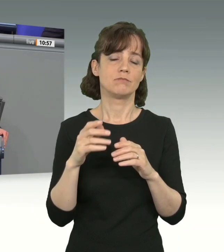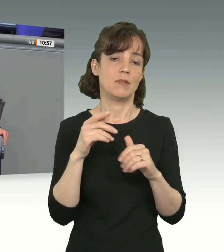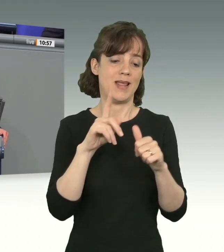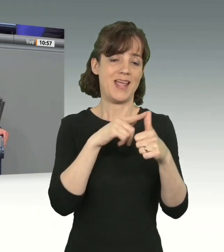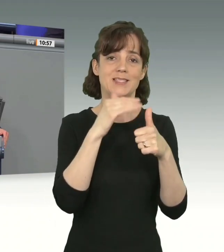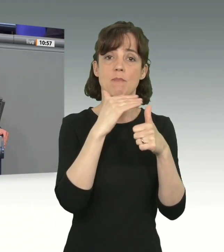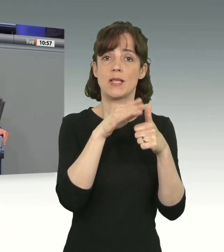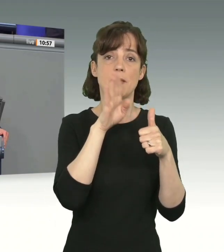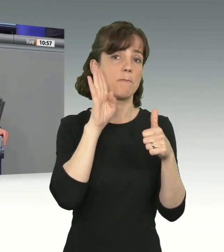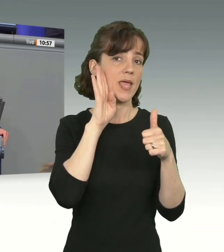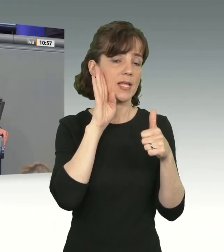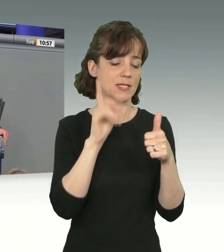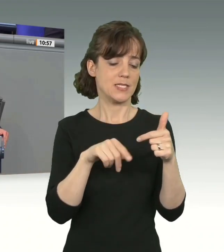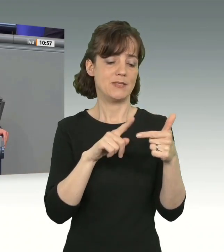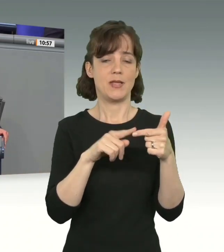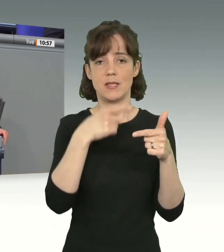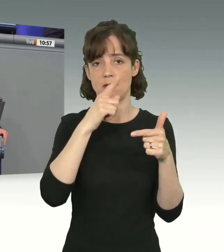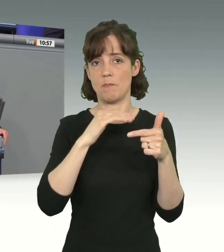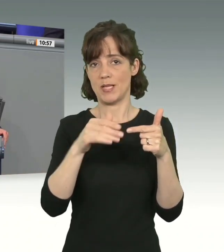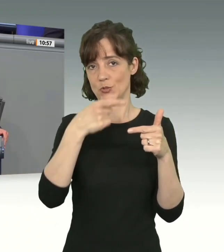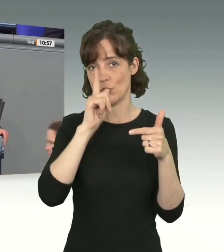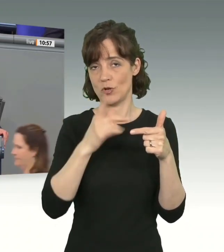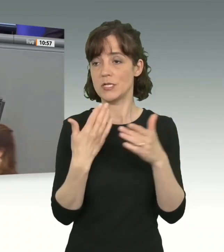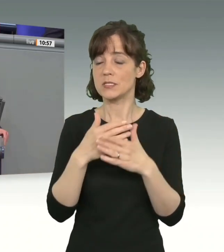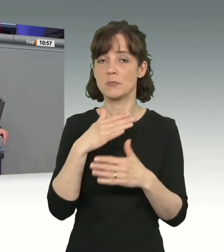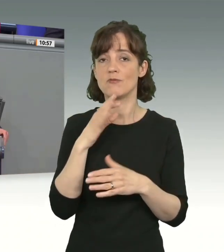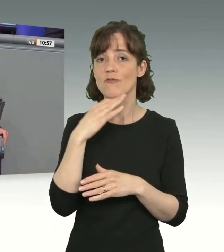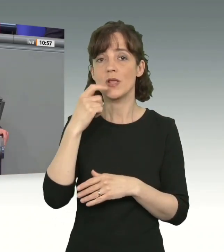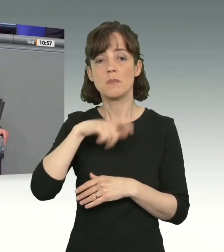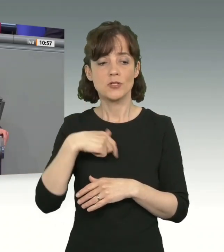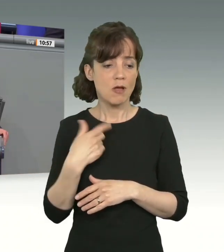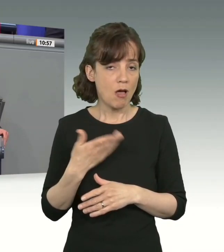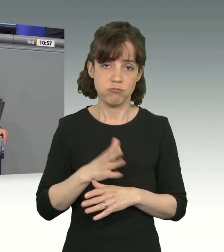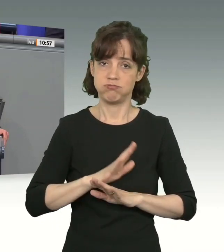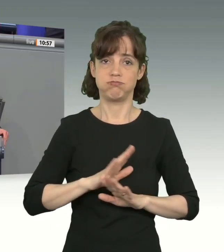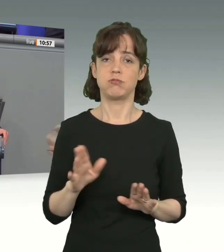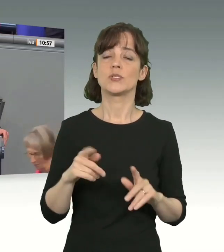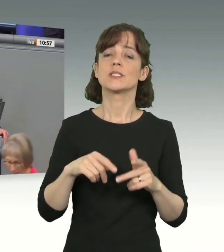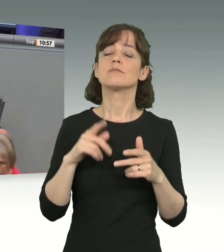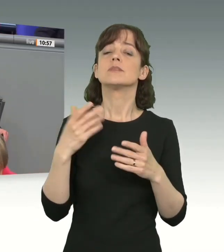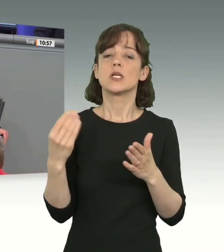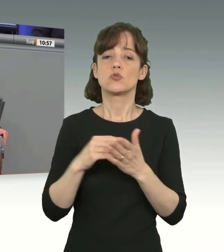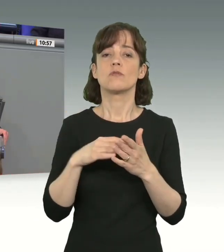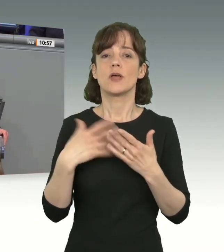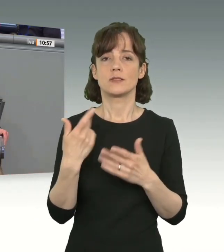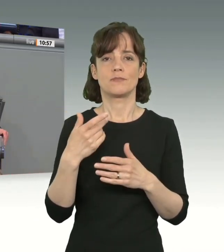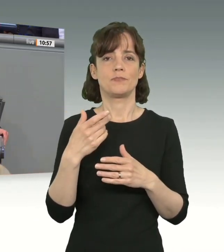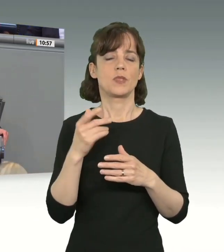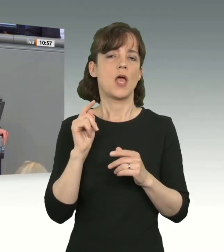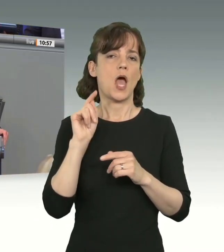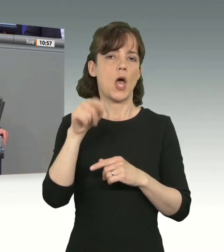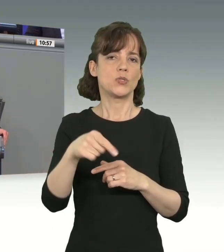attraktiv zu uns einzuwandern. Und der zweite Punkt ist, dass diese Menschen keine Termine an den Auslandsvertretungen geben.